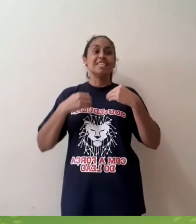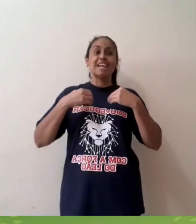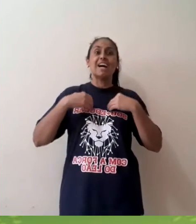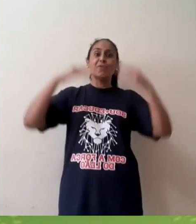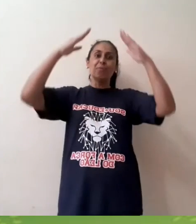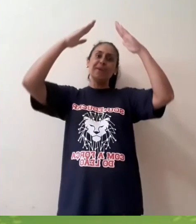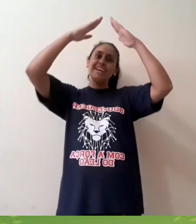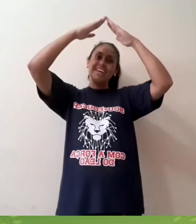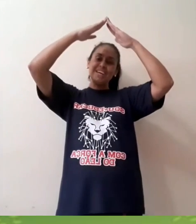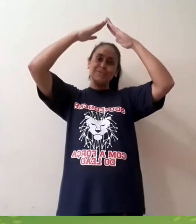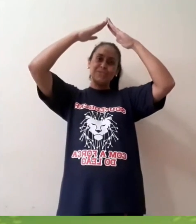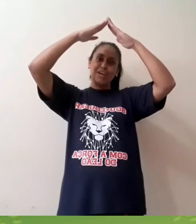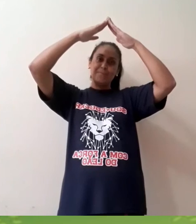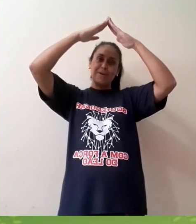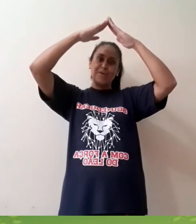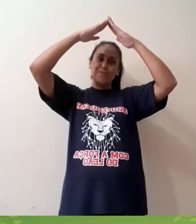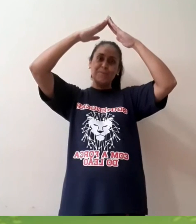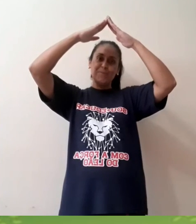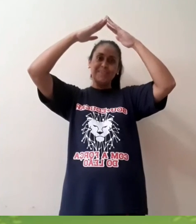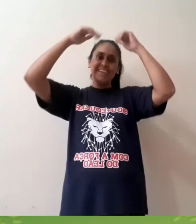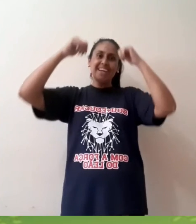seria o meu.